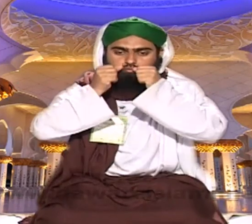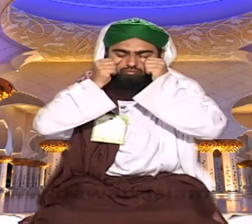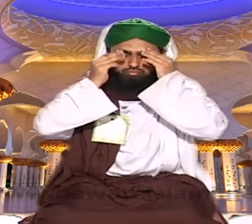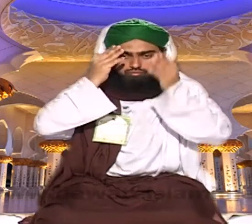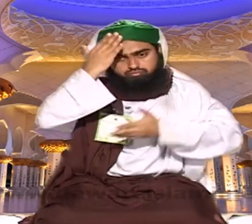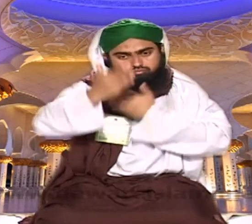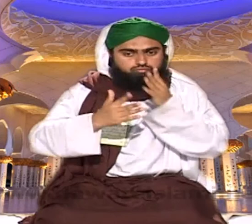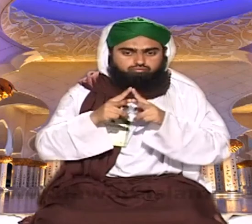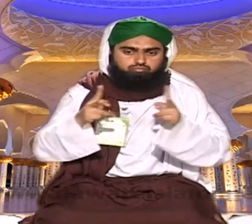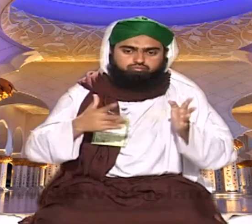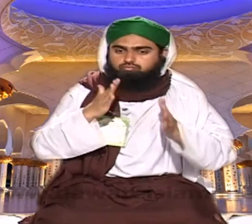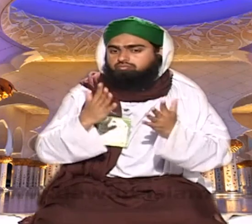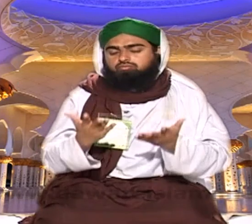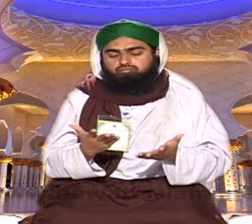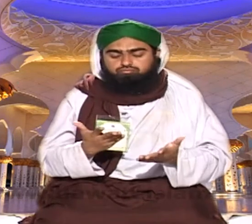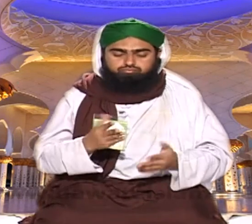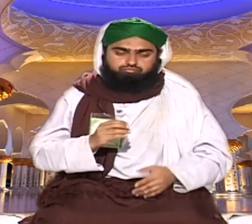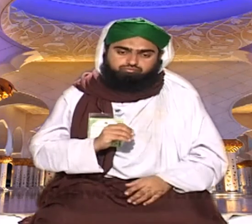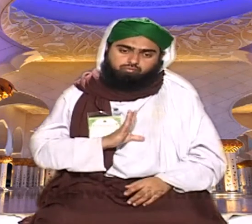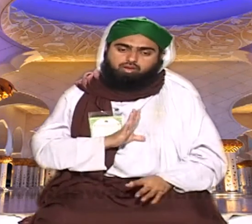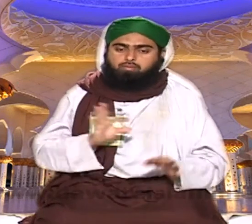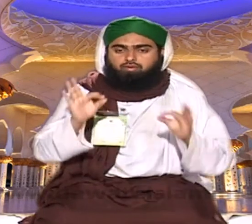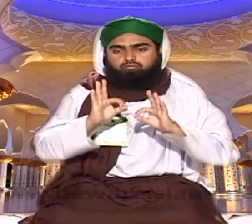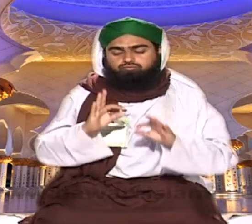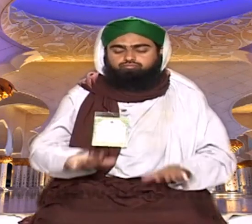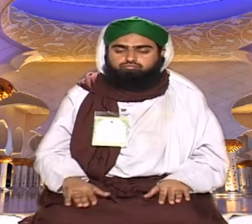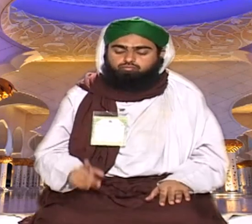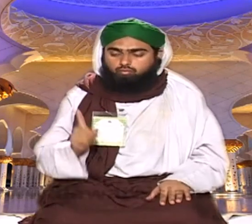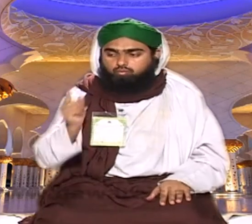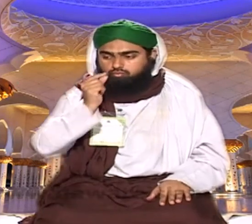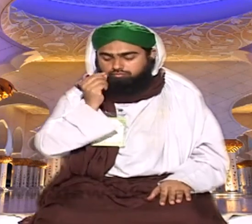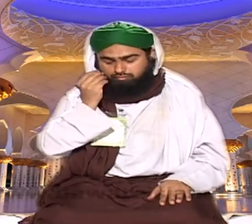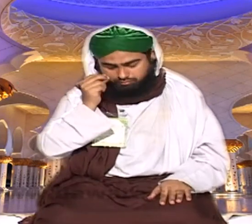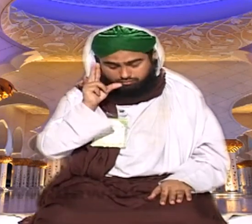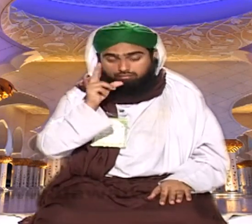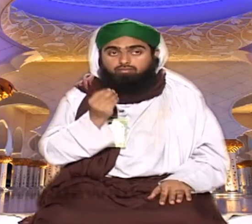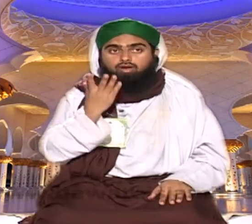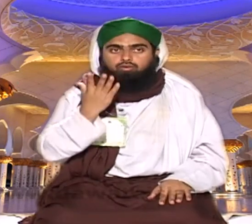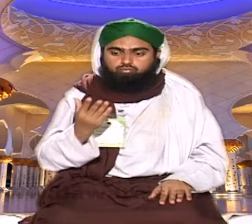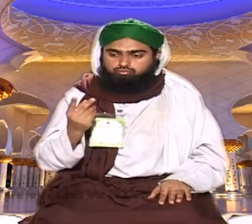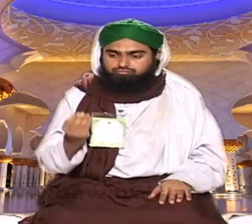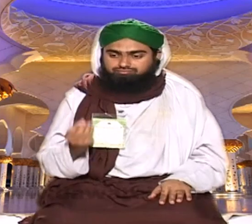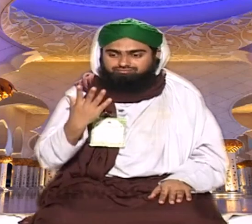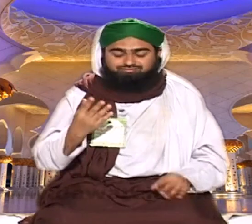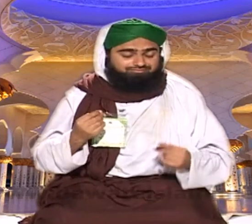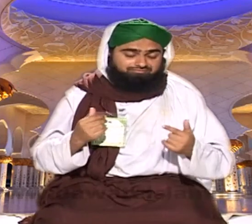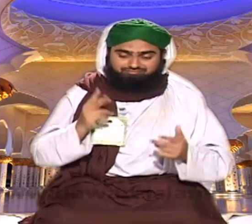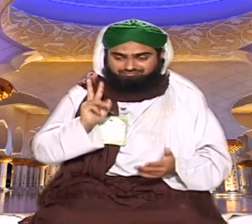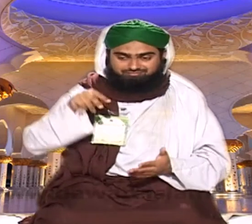کھل گئی خوشی خوشی صبحوں کے وقت حاکم نیشاپور ابو الحسن کیسانی کے پاس یہ شکر جا